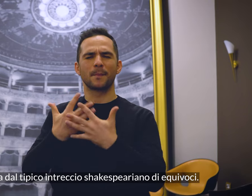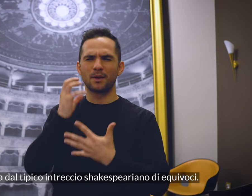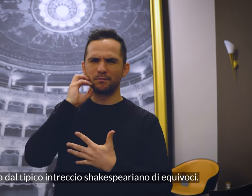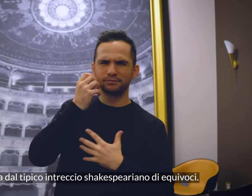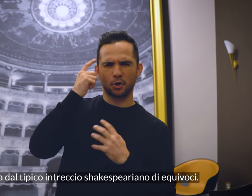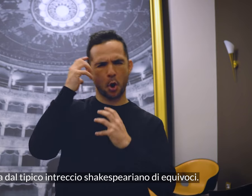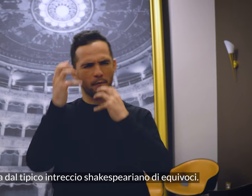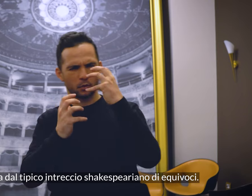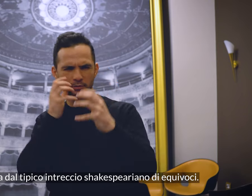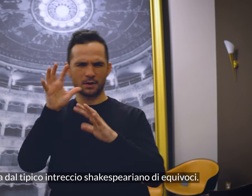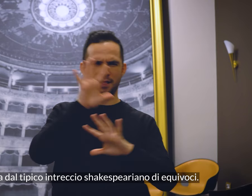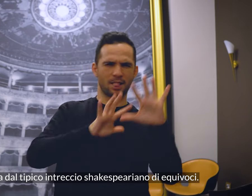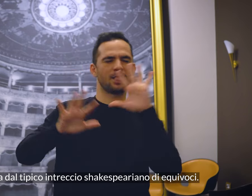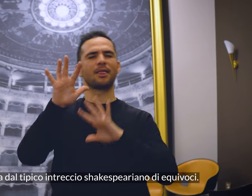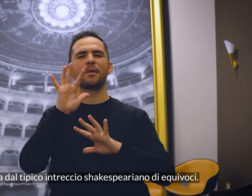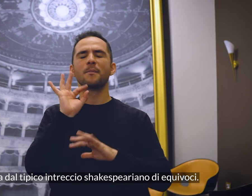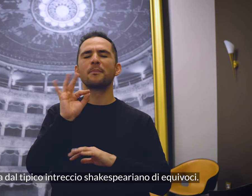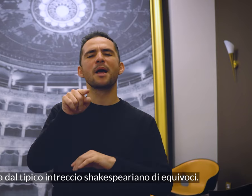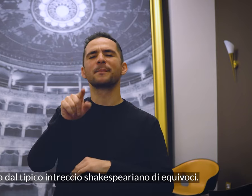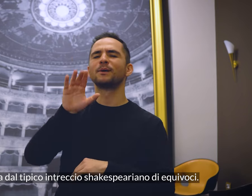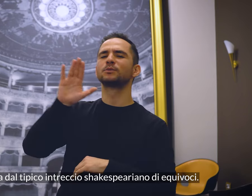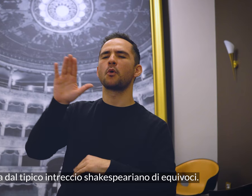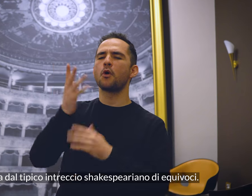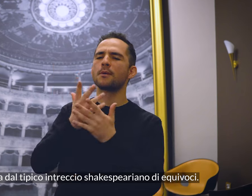dal tipico intreccio shakespeariano di equivoci.